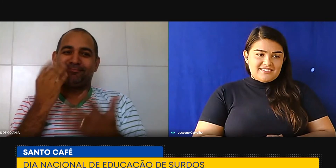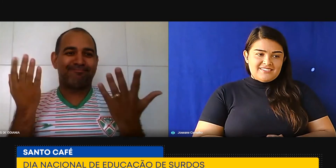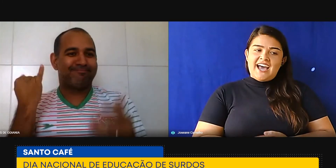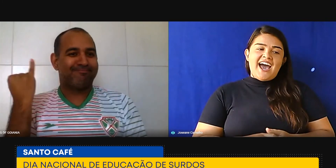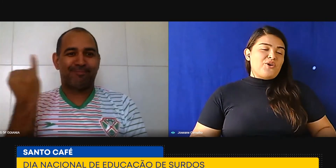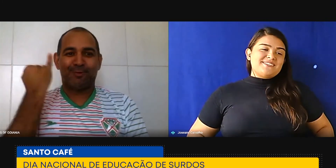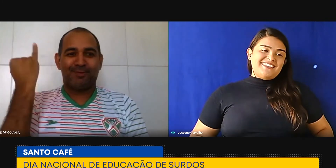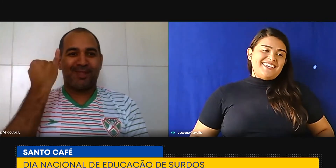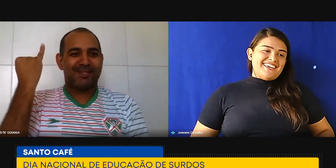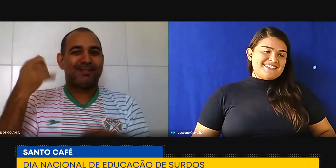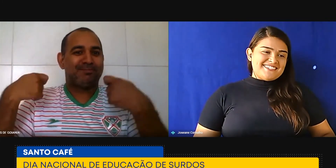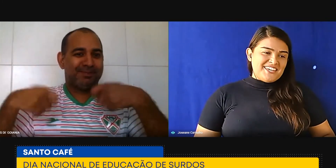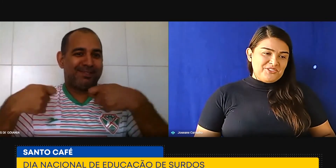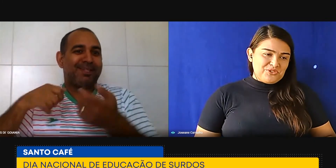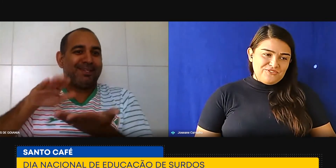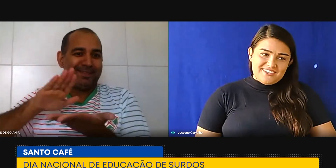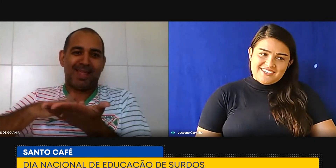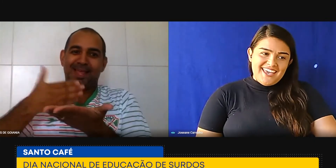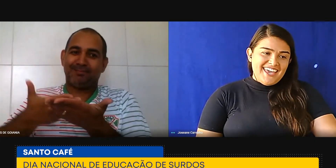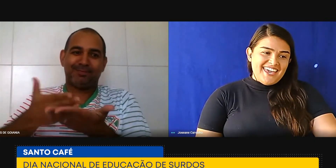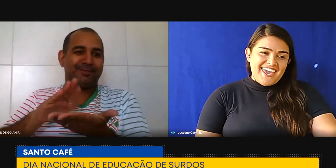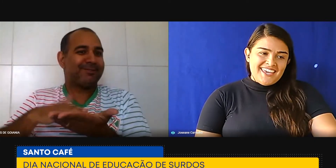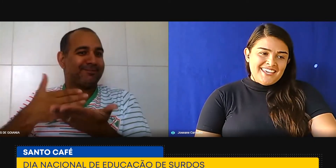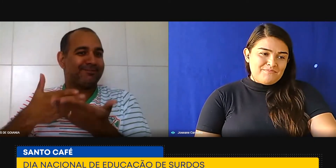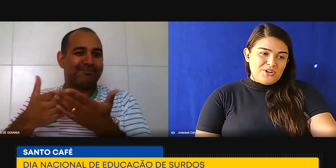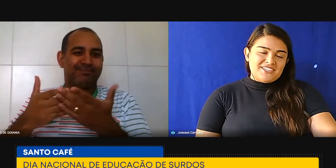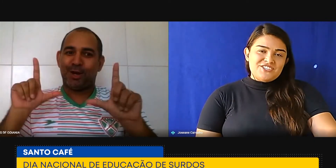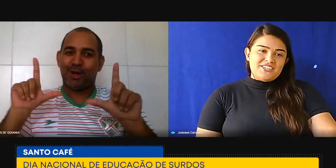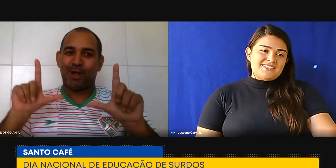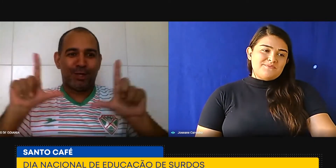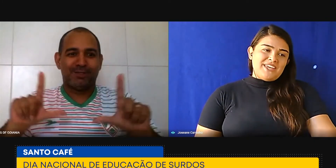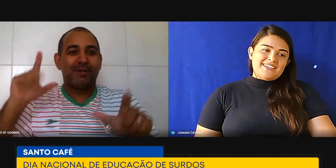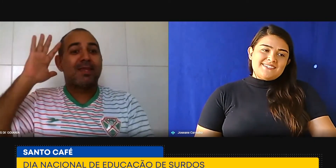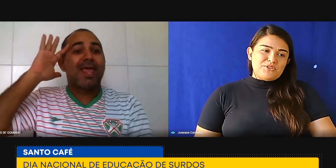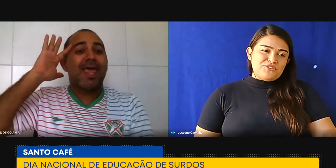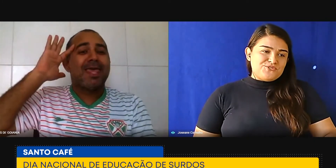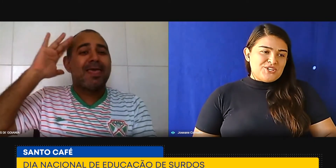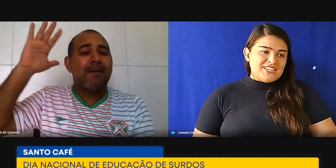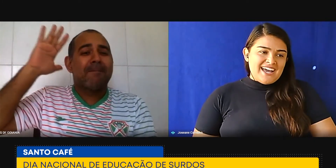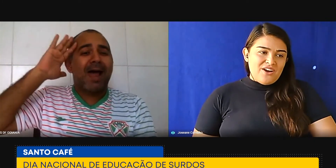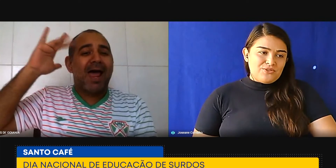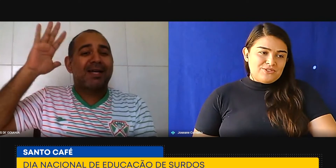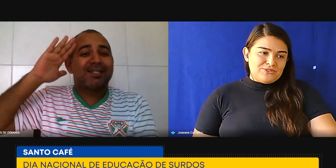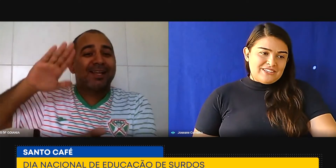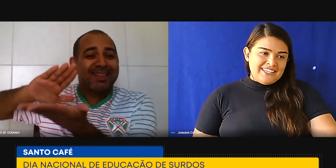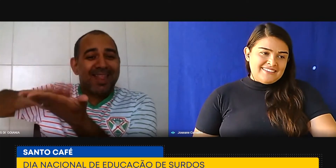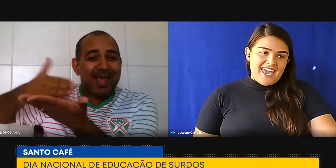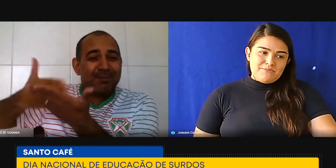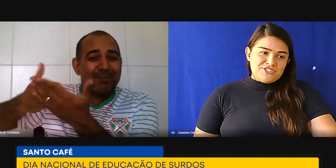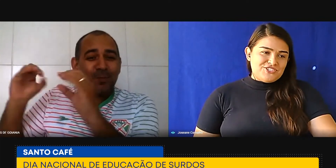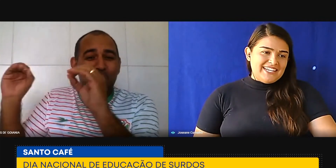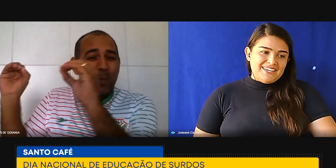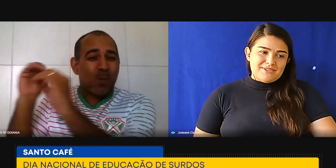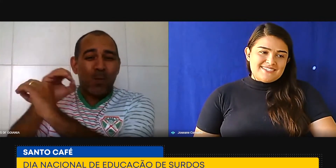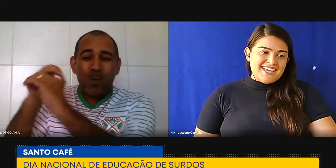Com certeza, sem dúvidas, é importantíssimo, né? Esse profissional do intérprete de Libras,